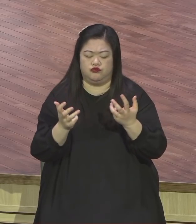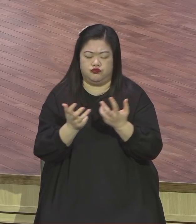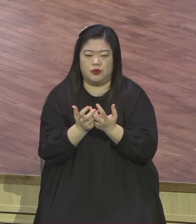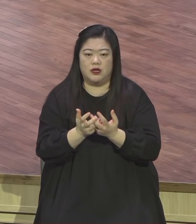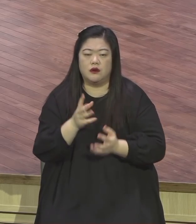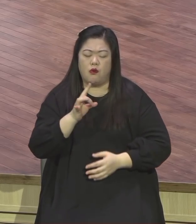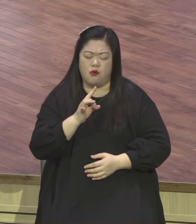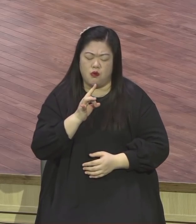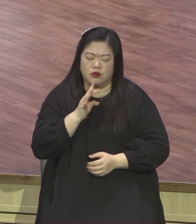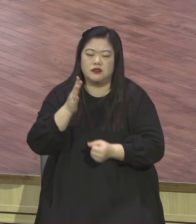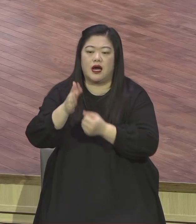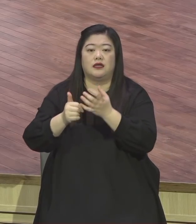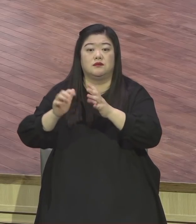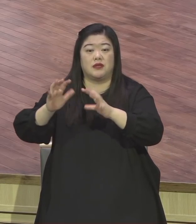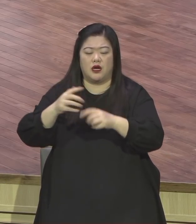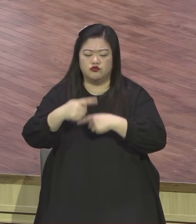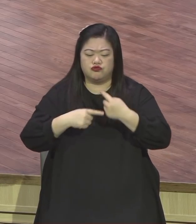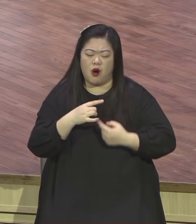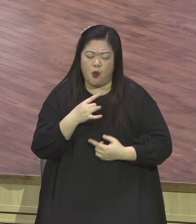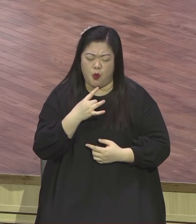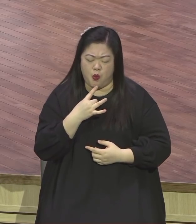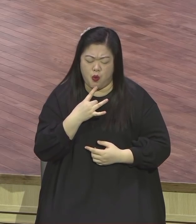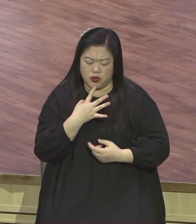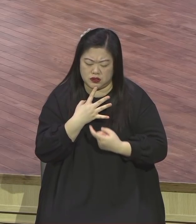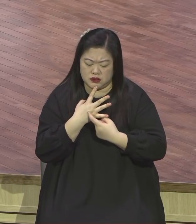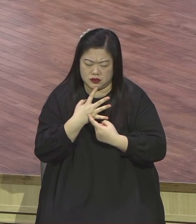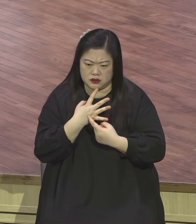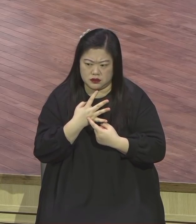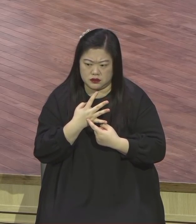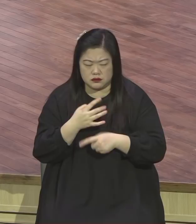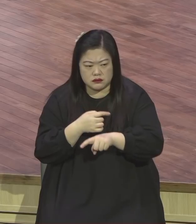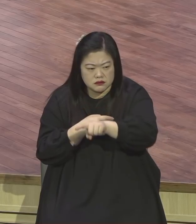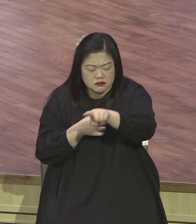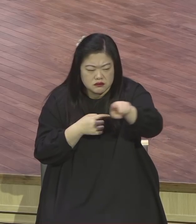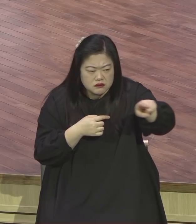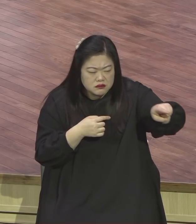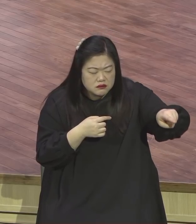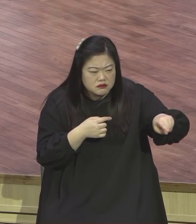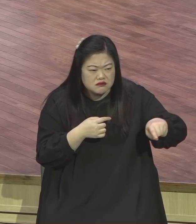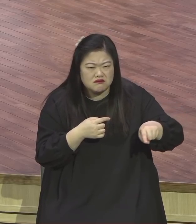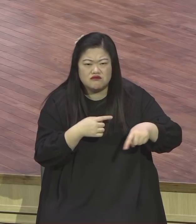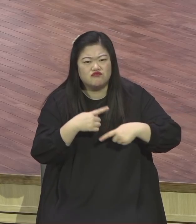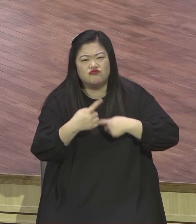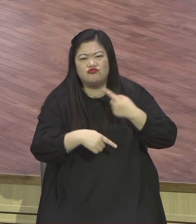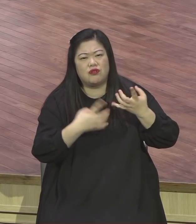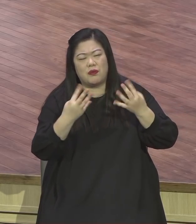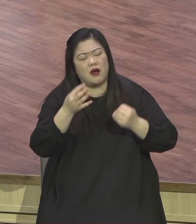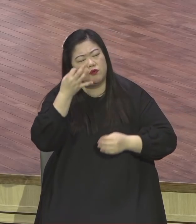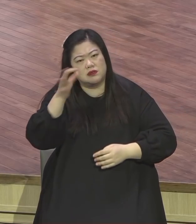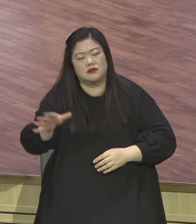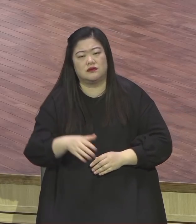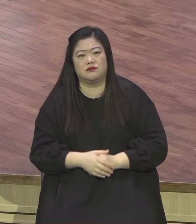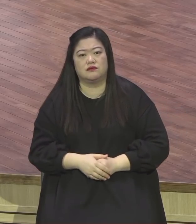별로 못한다니까요 문제 왔다 다자빠질 뿐이다 그냥 전부 사단심 물어내요